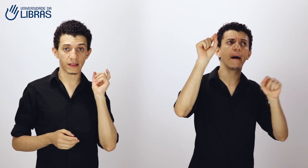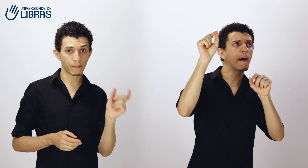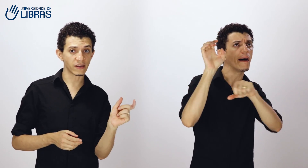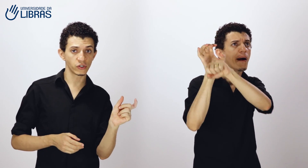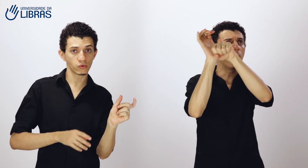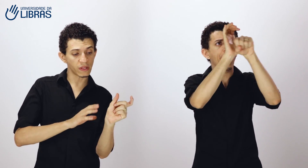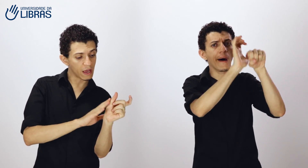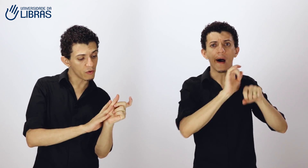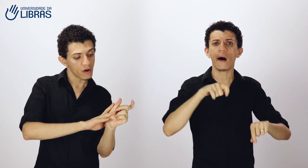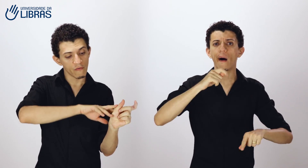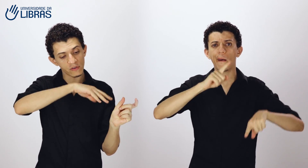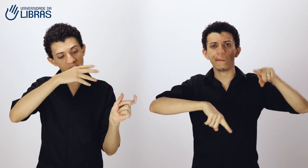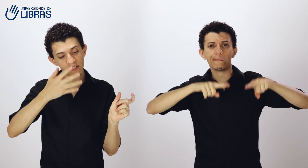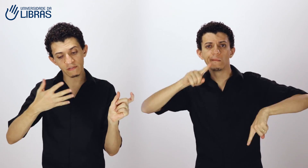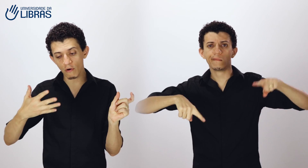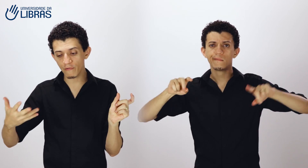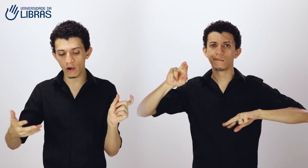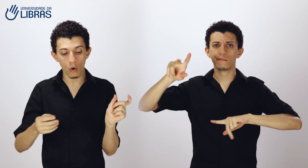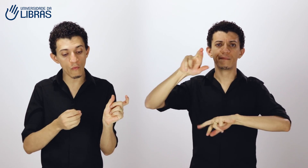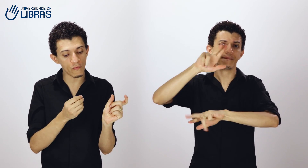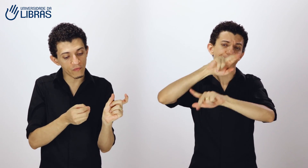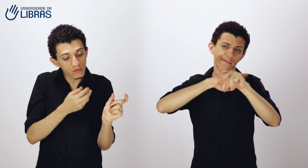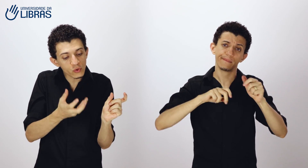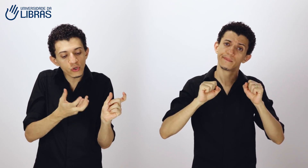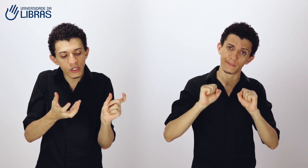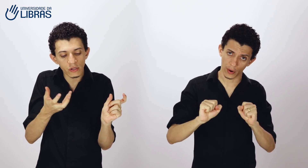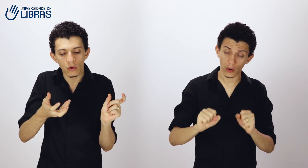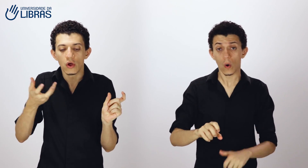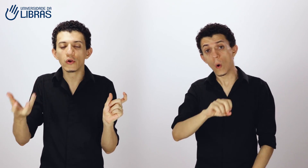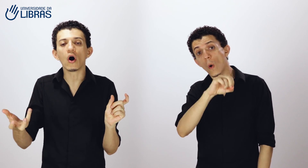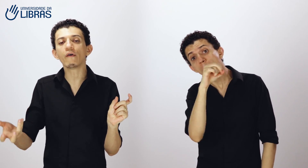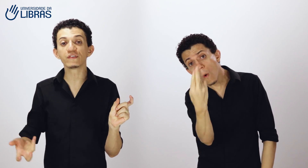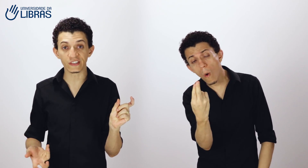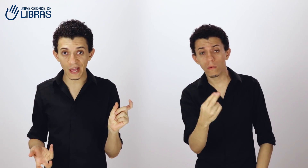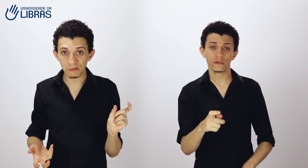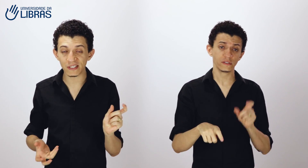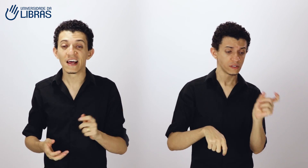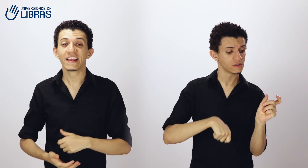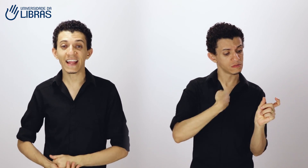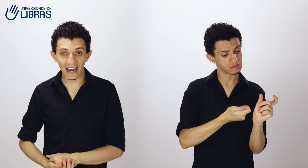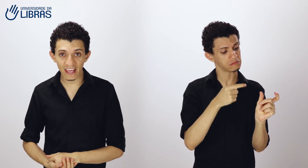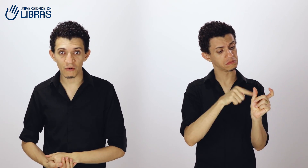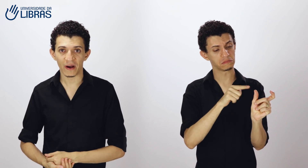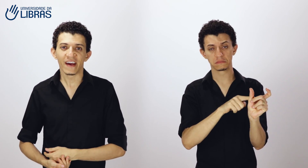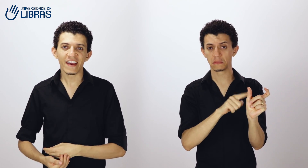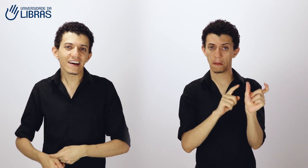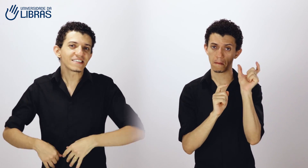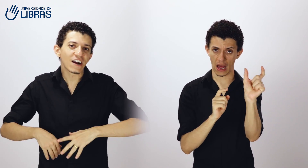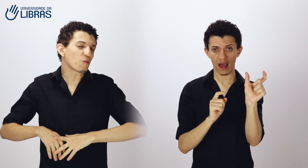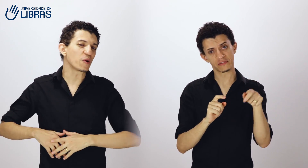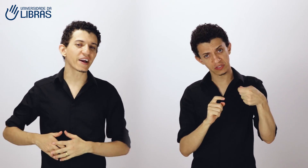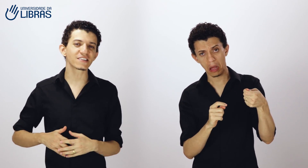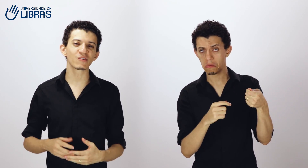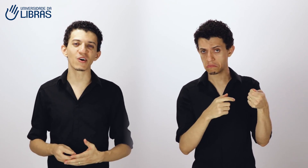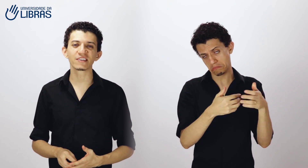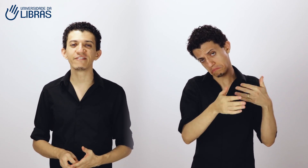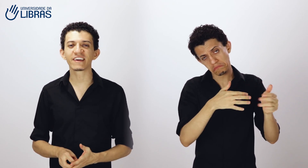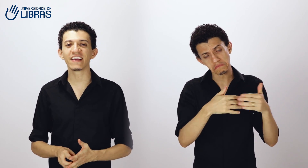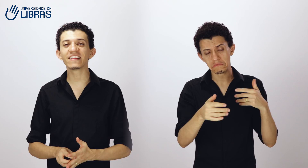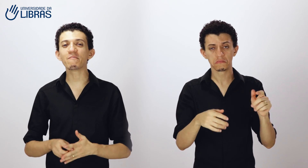a partir de um termo você desenvolveu ou vão surgindo novos termos na língua, e assim a comunicação nossa fica ainda